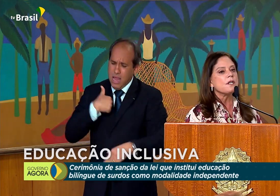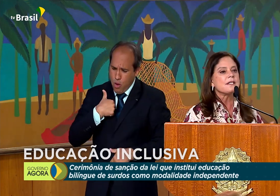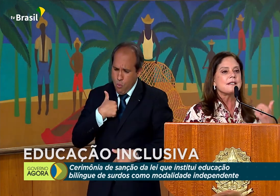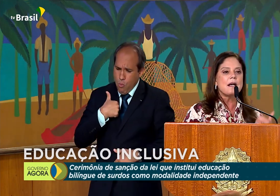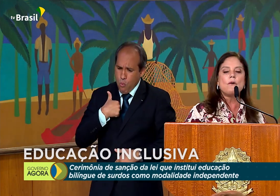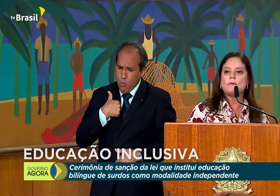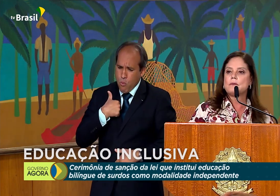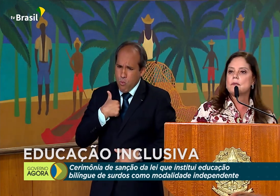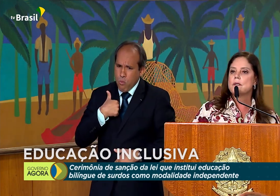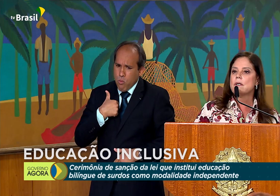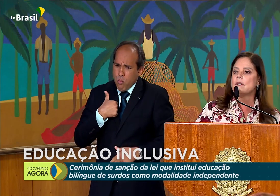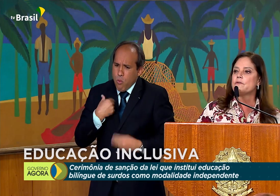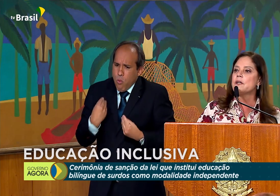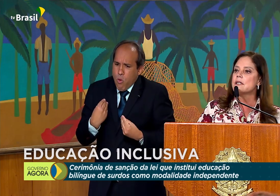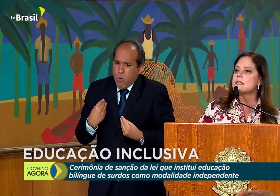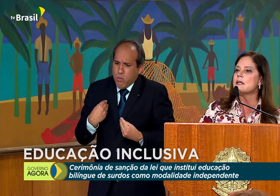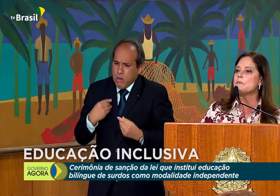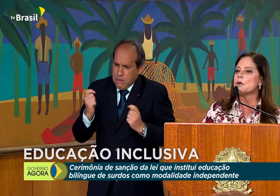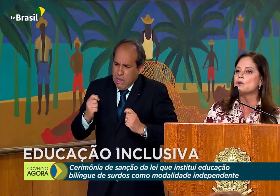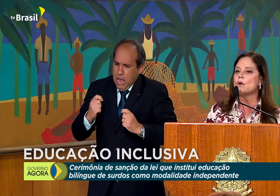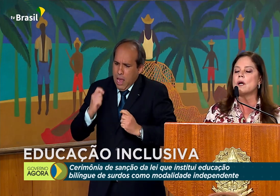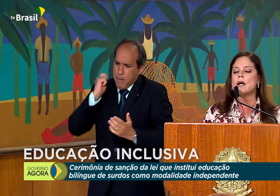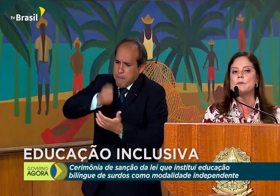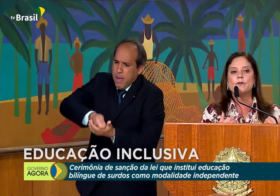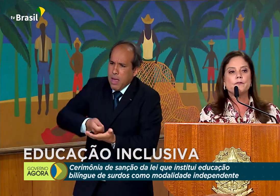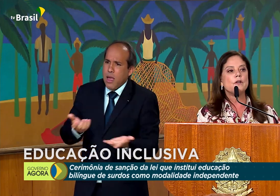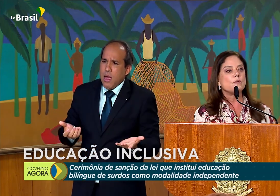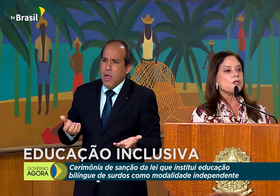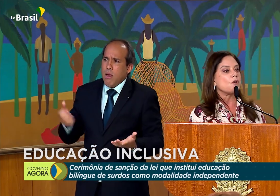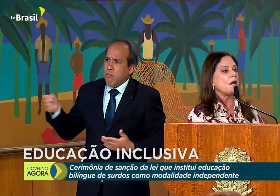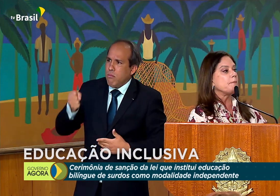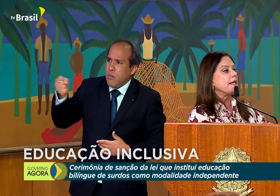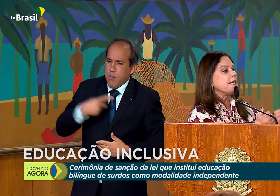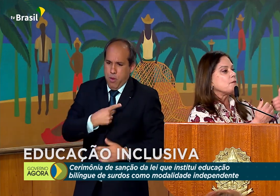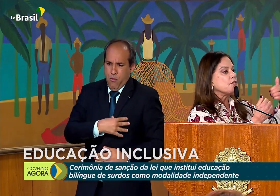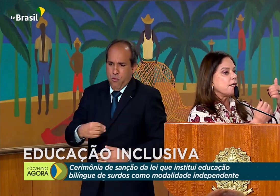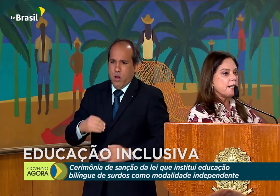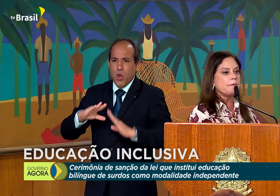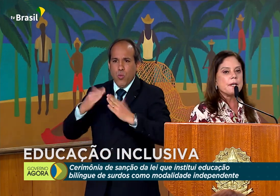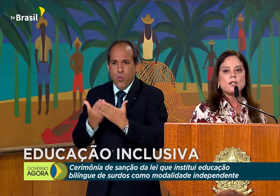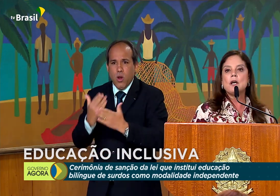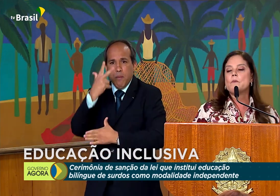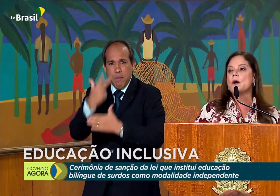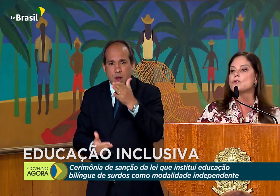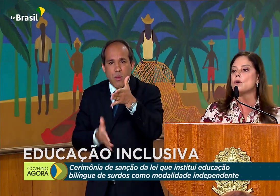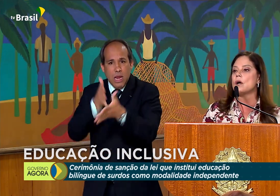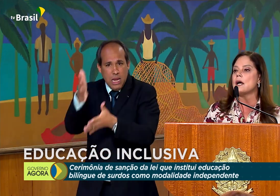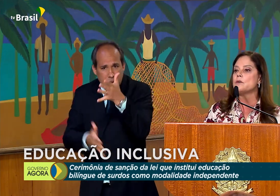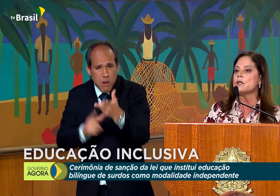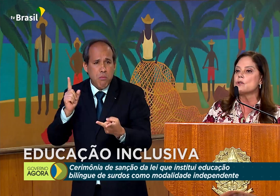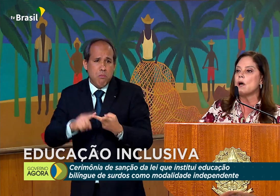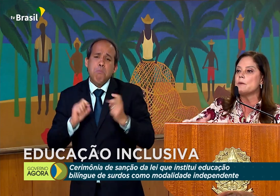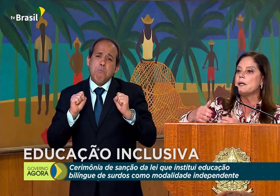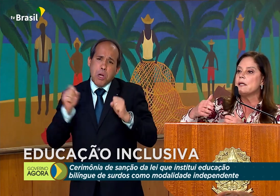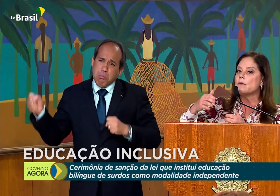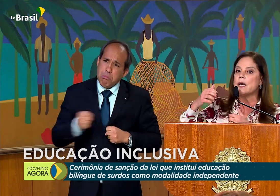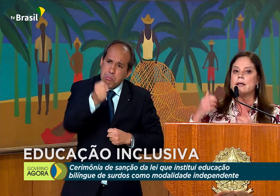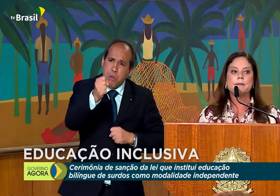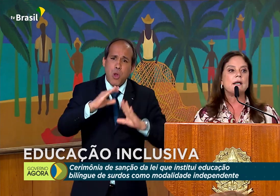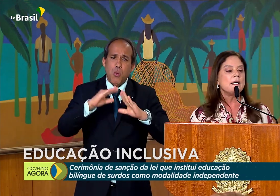condição financeira, posso colocar o meu filho numa escola bilíngue de libras, posso colocar numa escola bilíngue alemã,